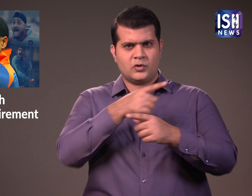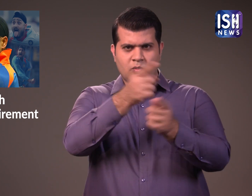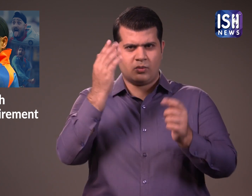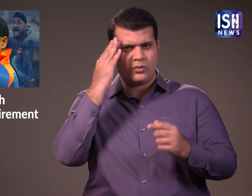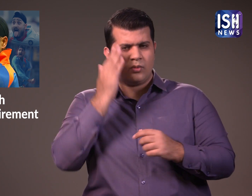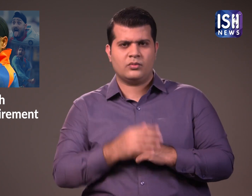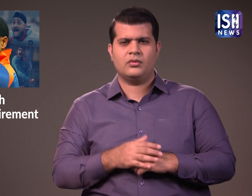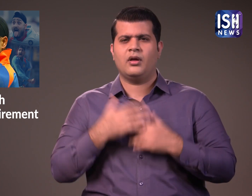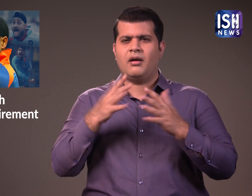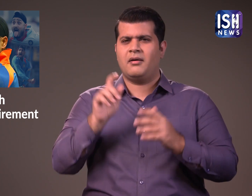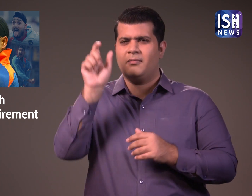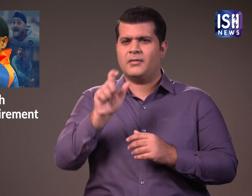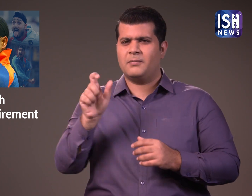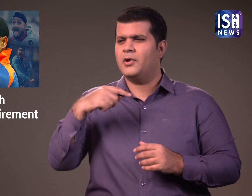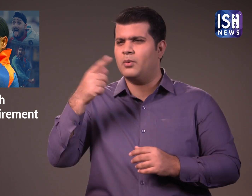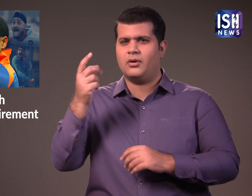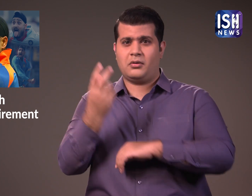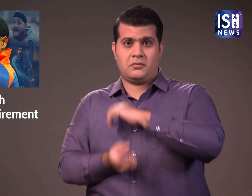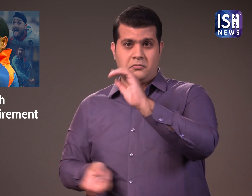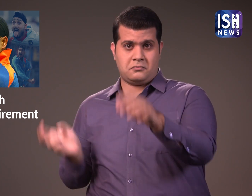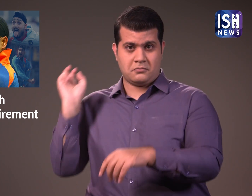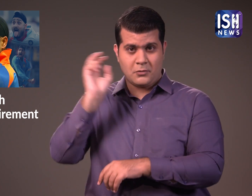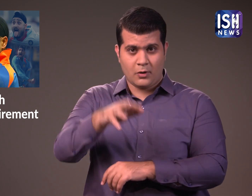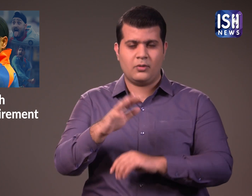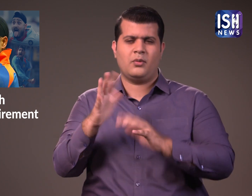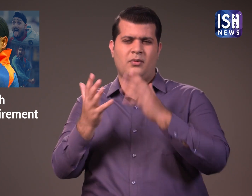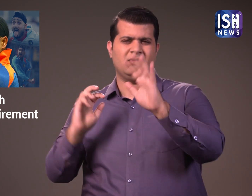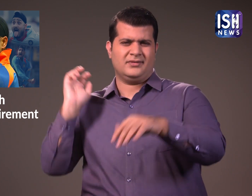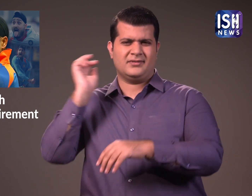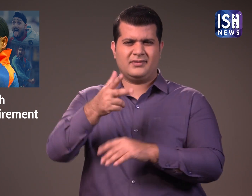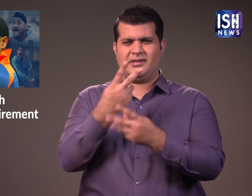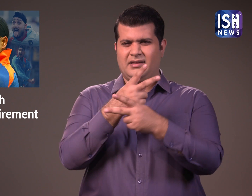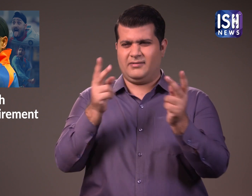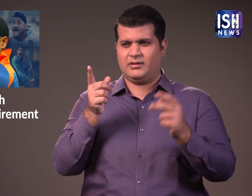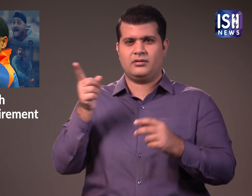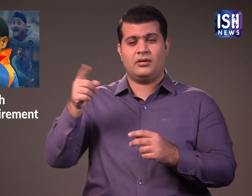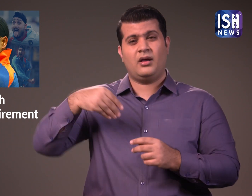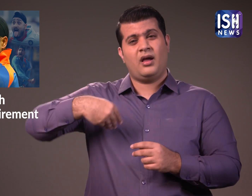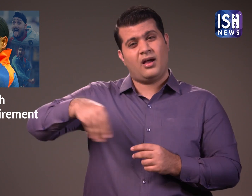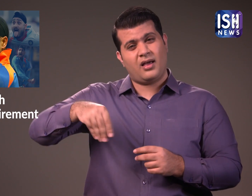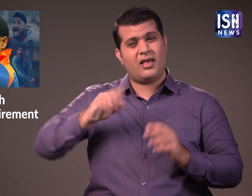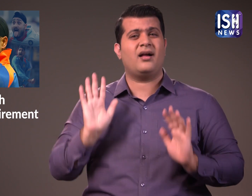उन्होंने कहा खराब गेंदबाजी करने से आपको 400 विकेट नहीं मिलते